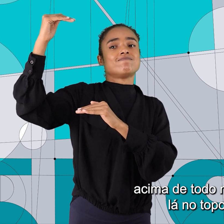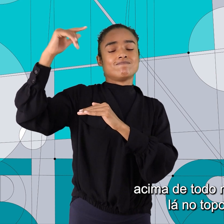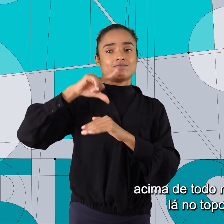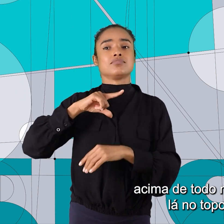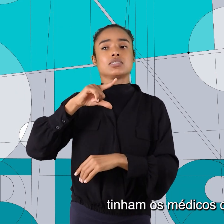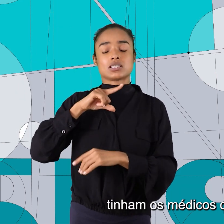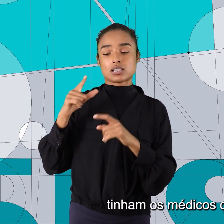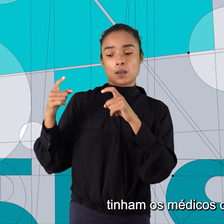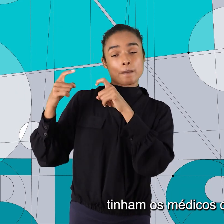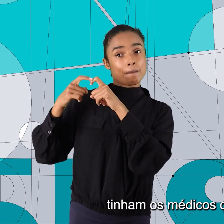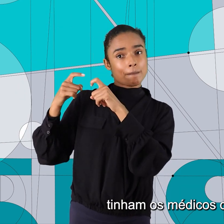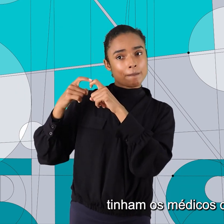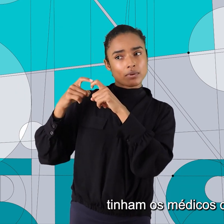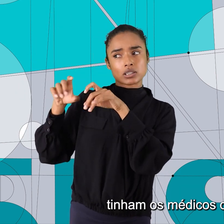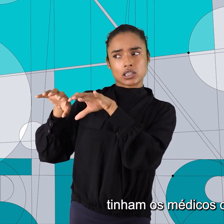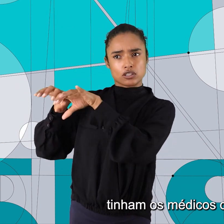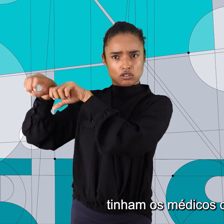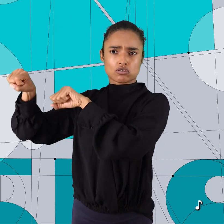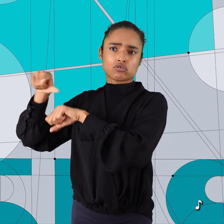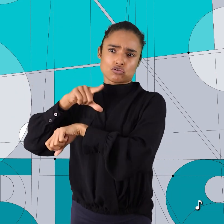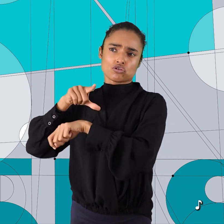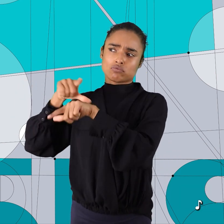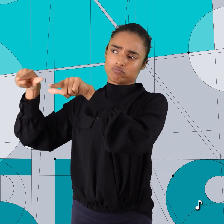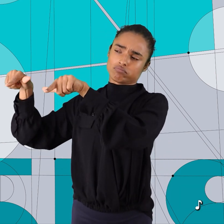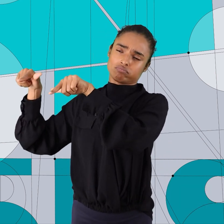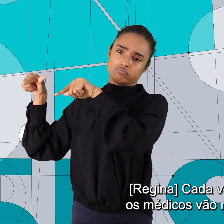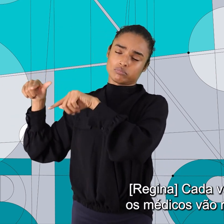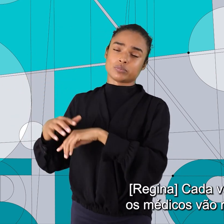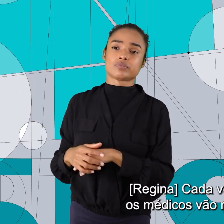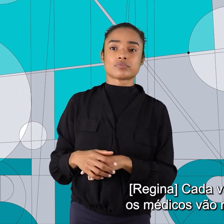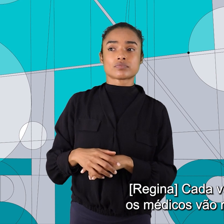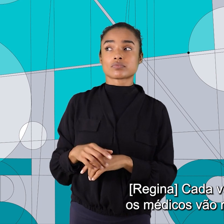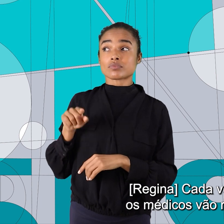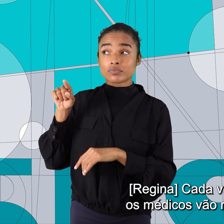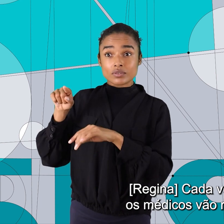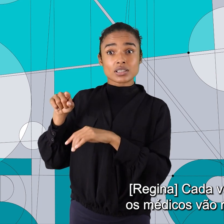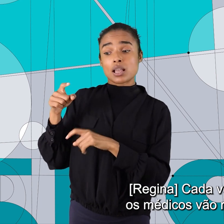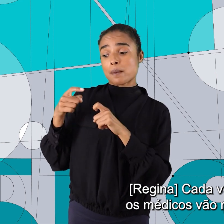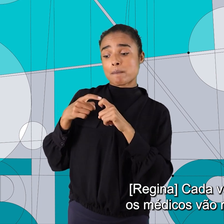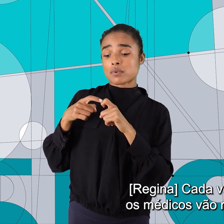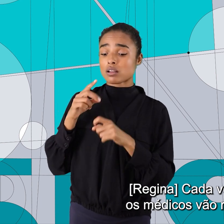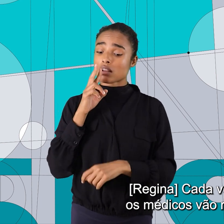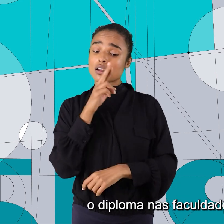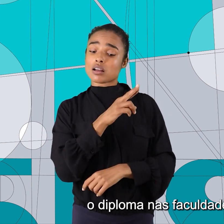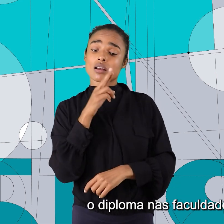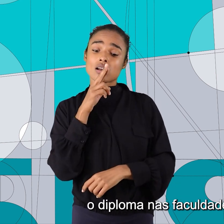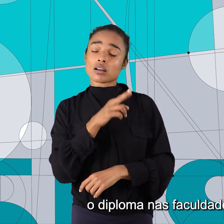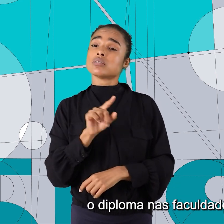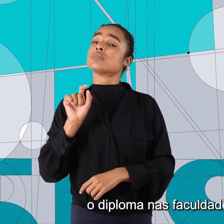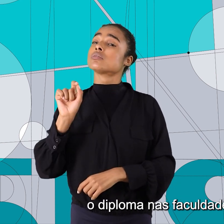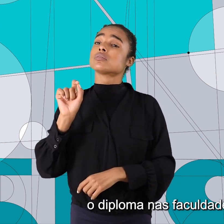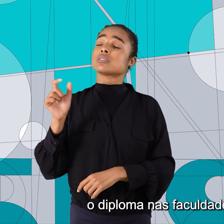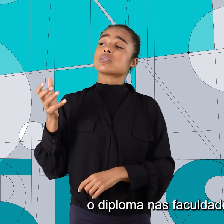topo, tinham os médicos diplomados. Cada vez mais, os médicos vão reclamar o